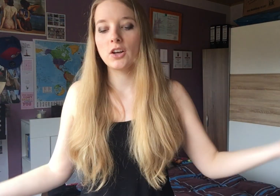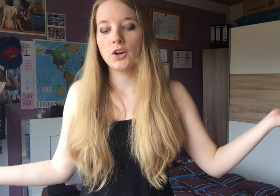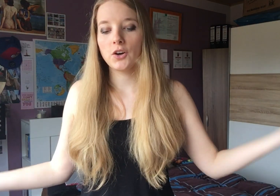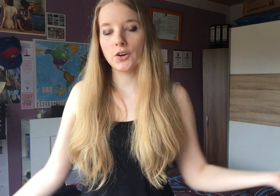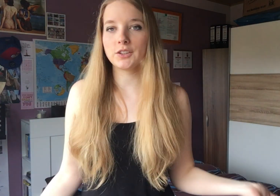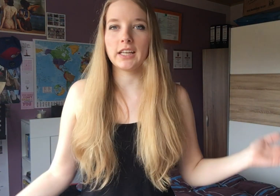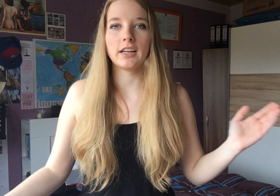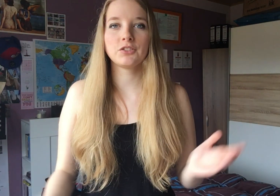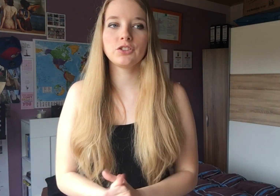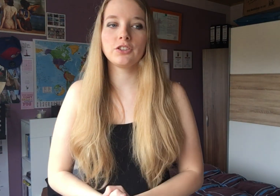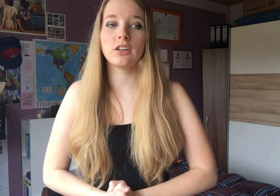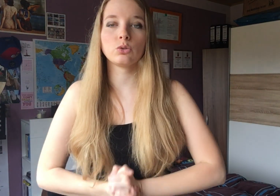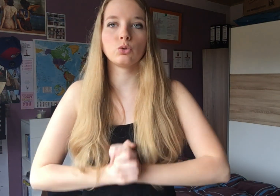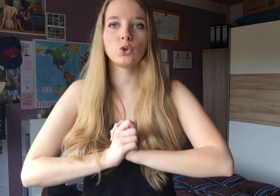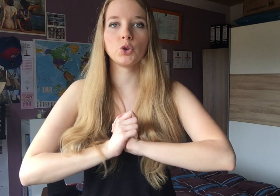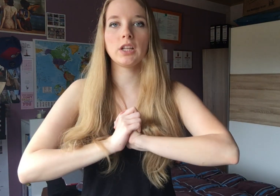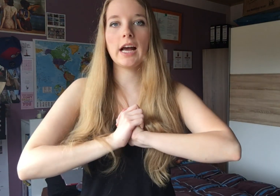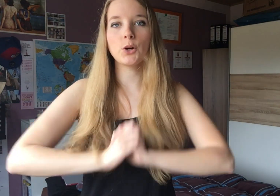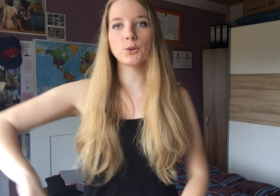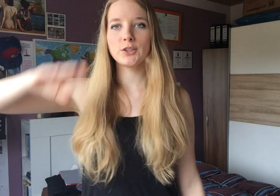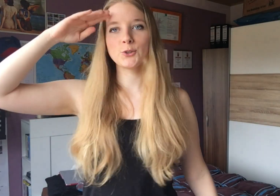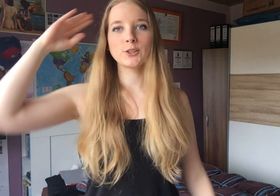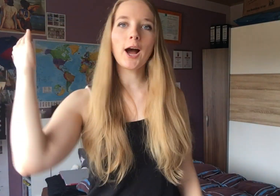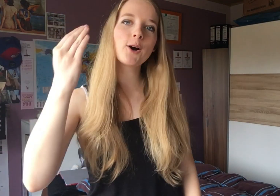Und ja, ich wünsche euch dann noch so einen schönen Tag und ciao! Ciao!